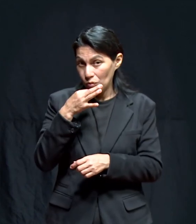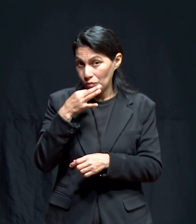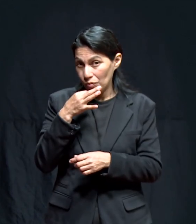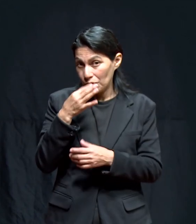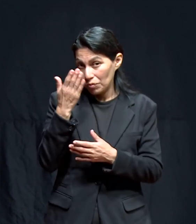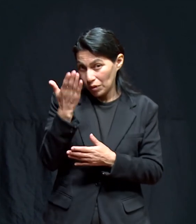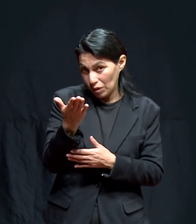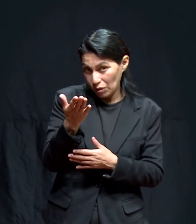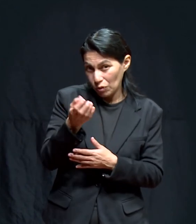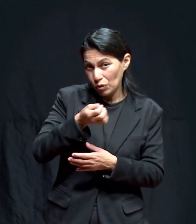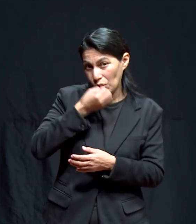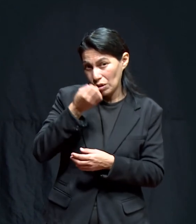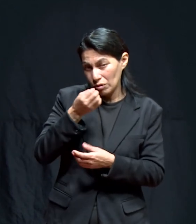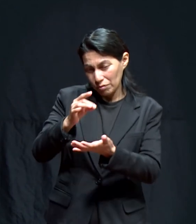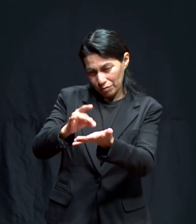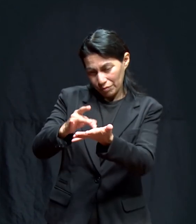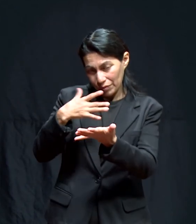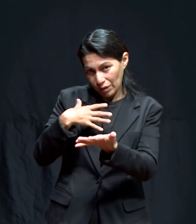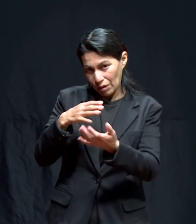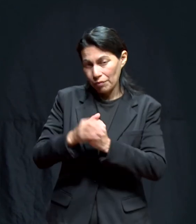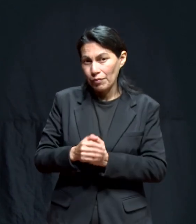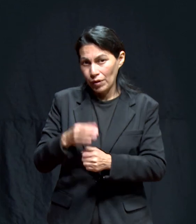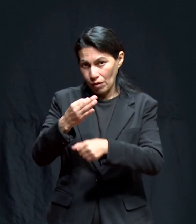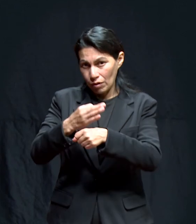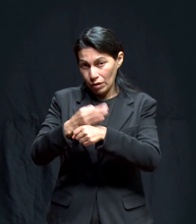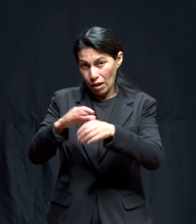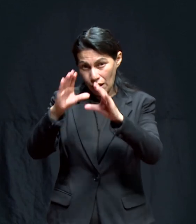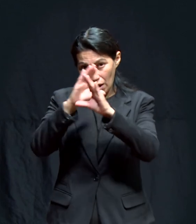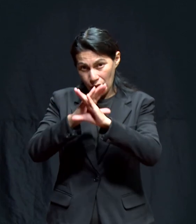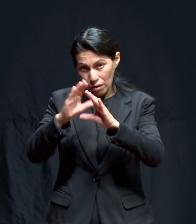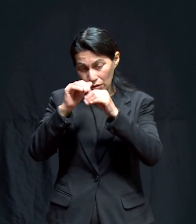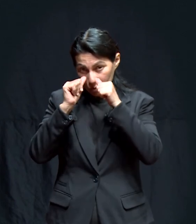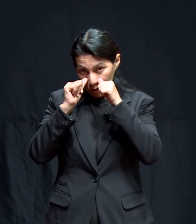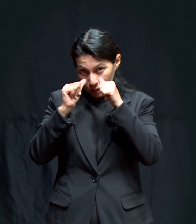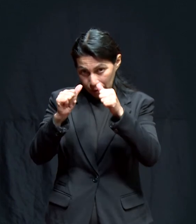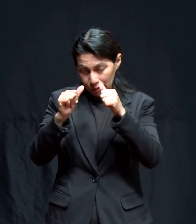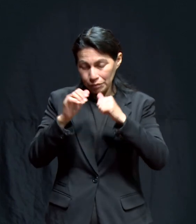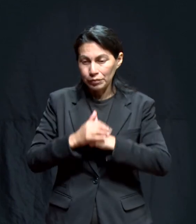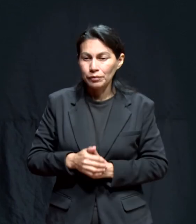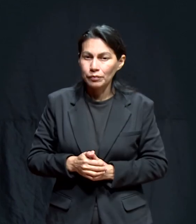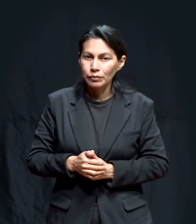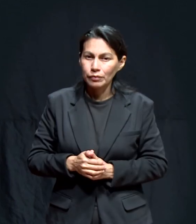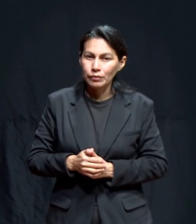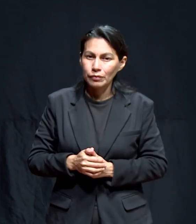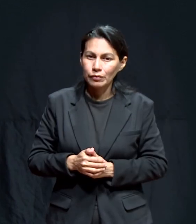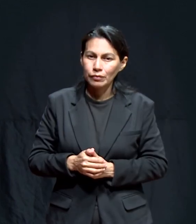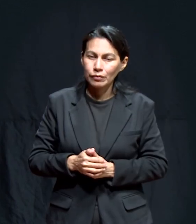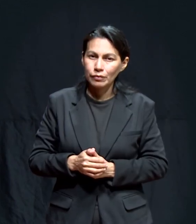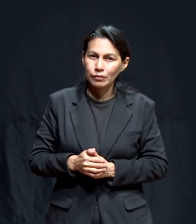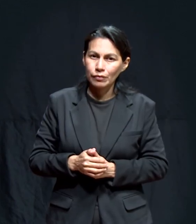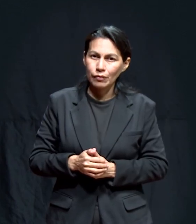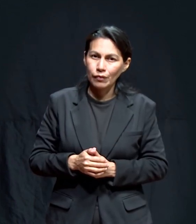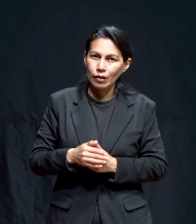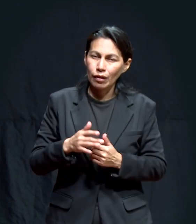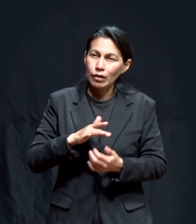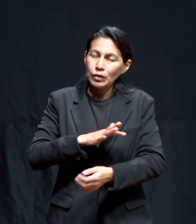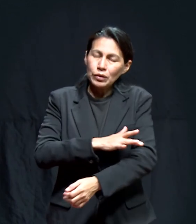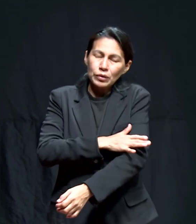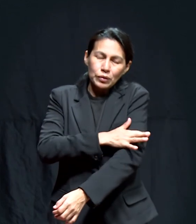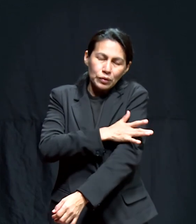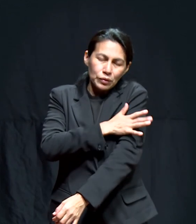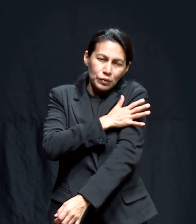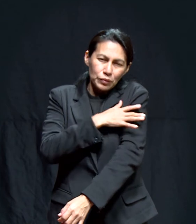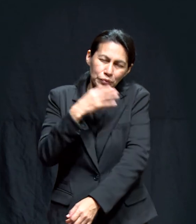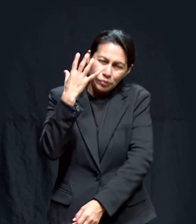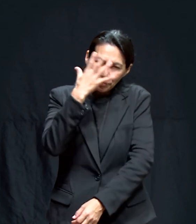vamos a escuchar un un canto una melodía especial que nos elevará hasta el